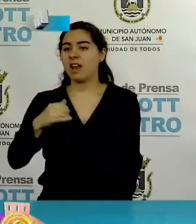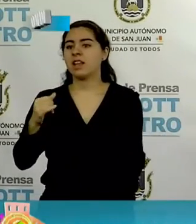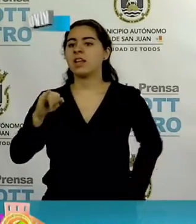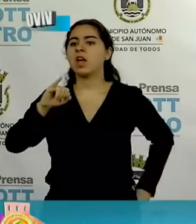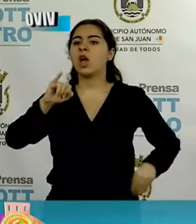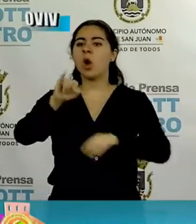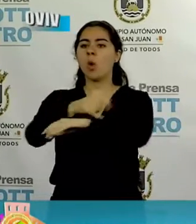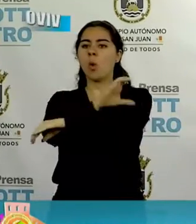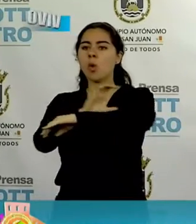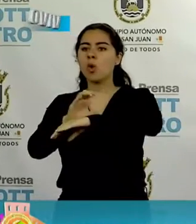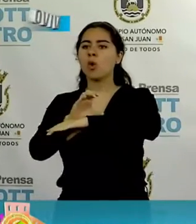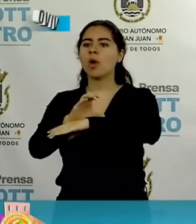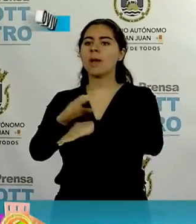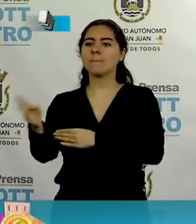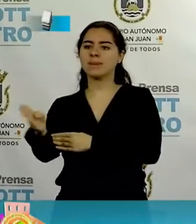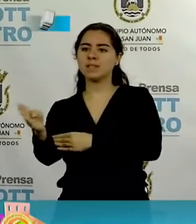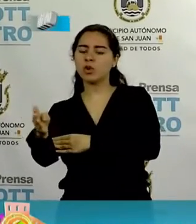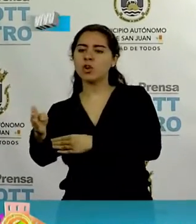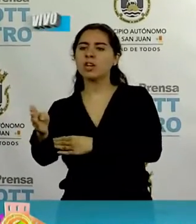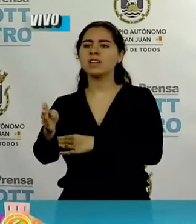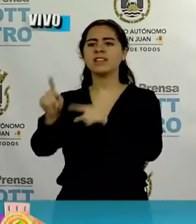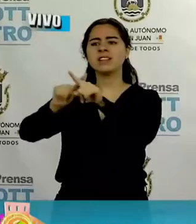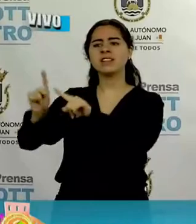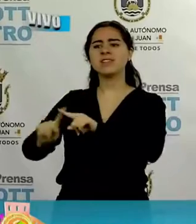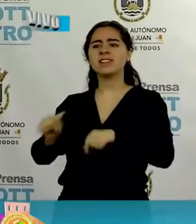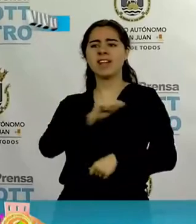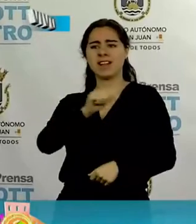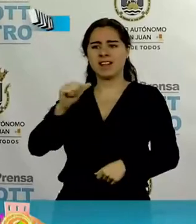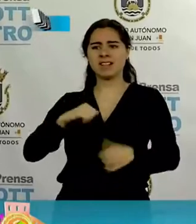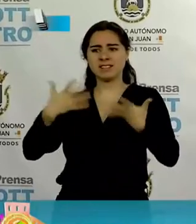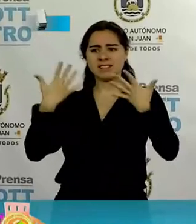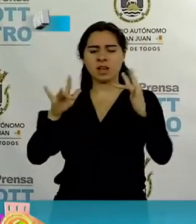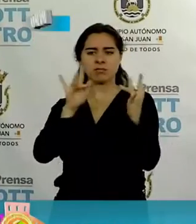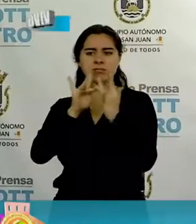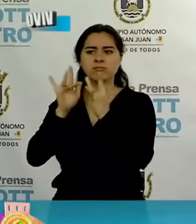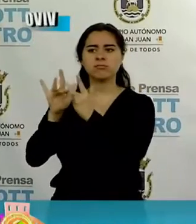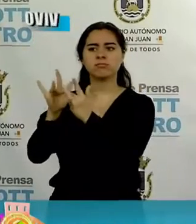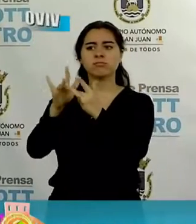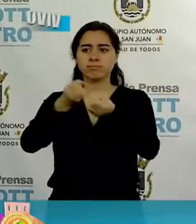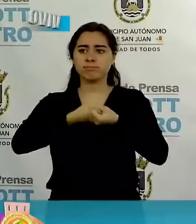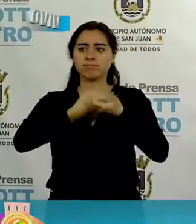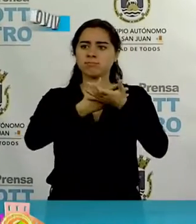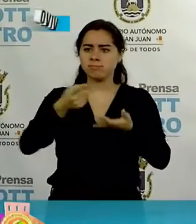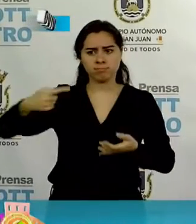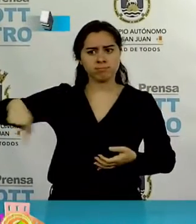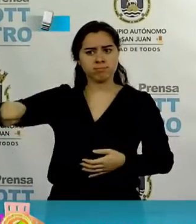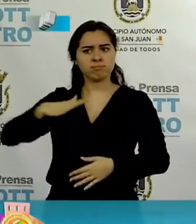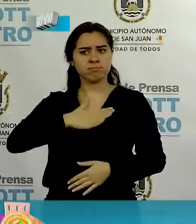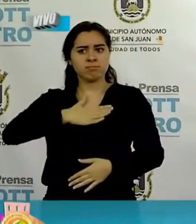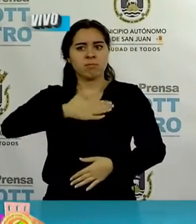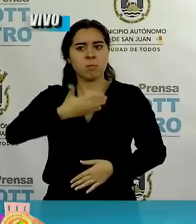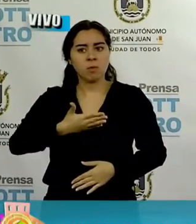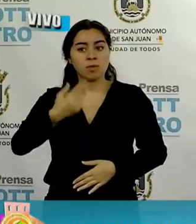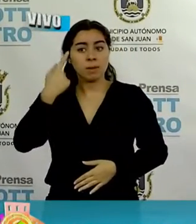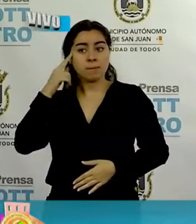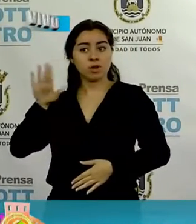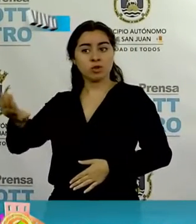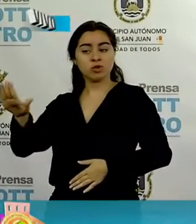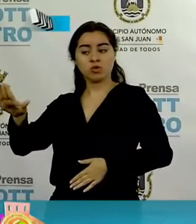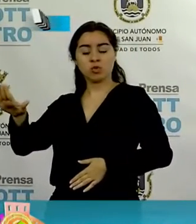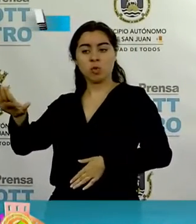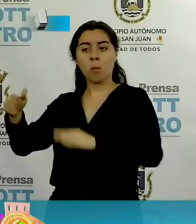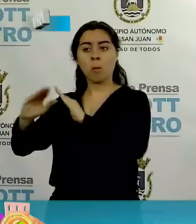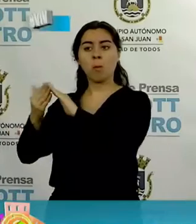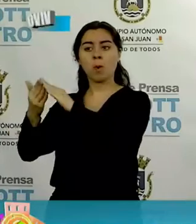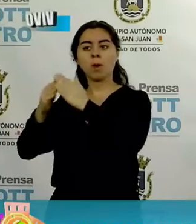alcaldesa de Barceloneta, otros alcaldes que han comunicado que estarían dispuestos a recibir en sus pueblos